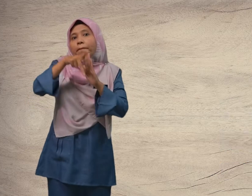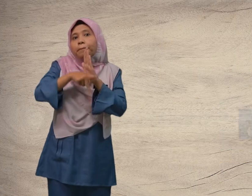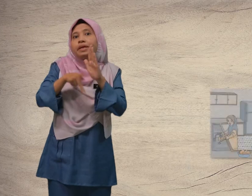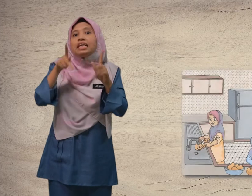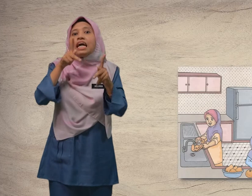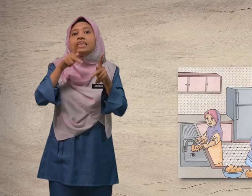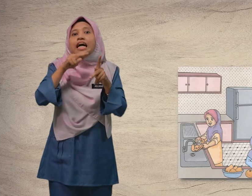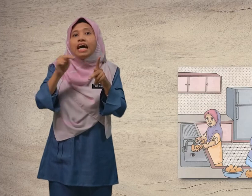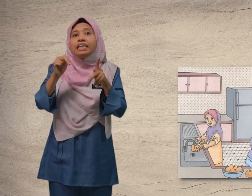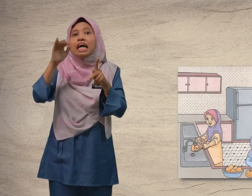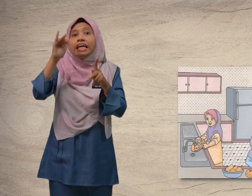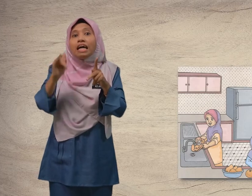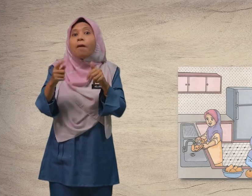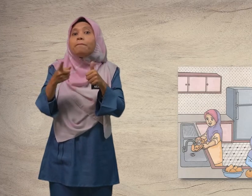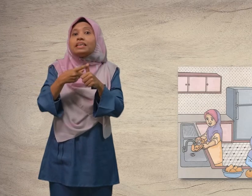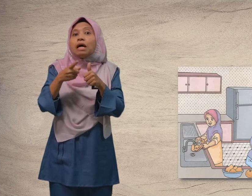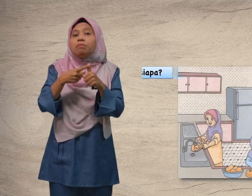Perkataan yang pertama.